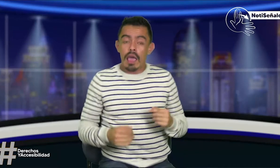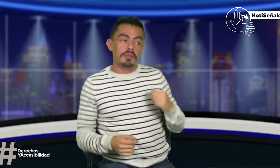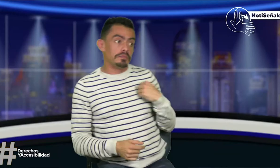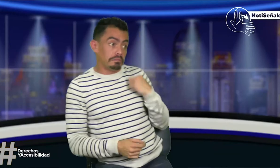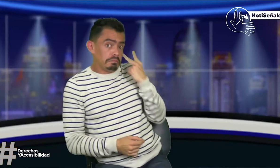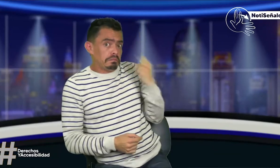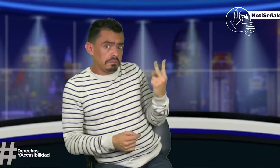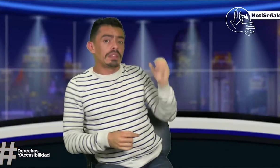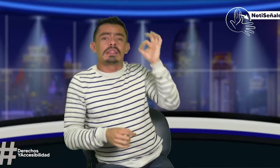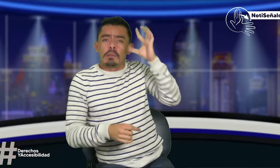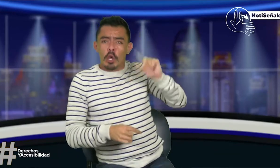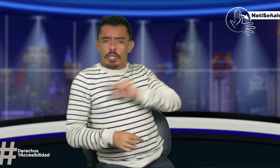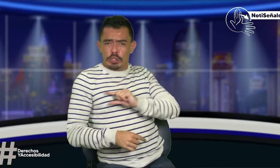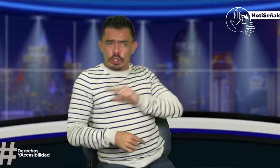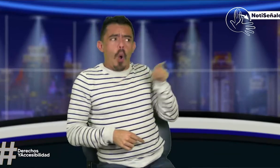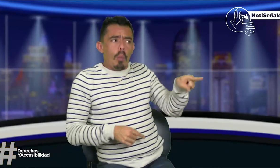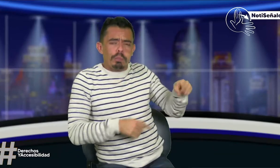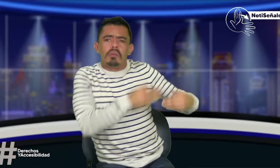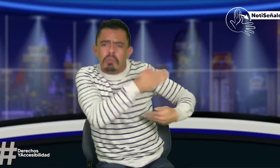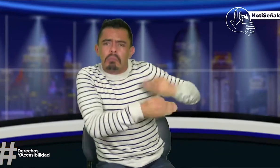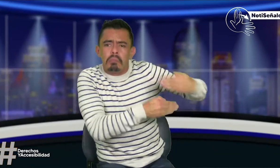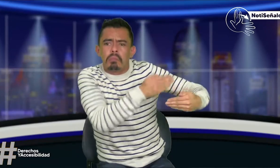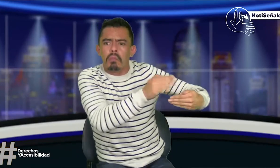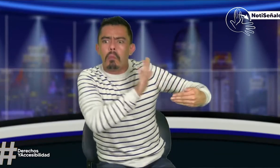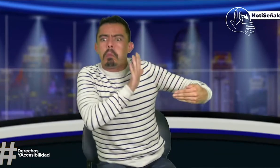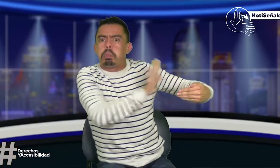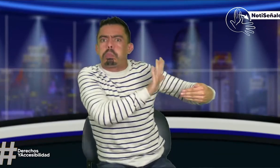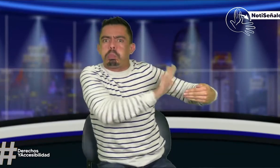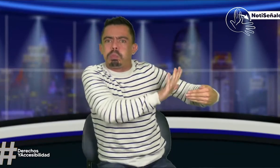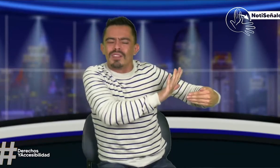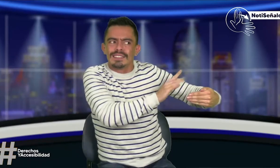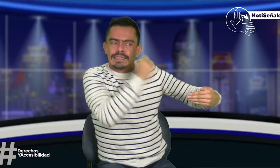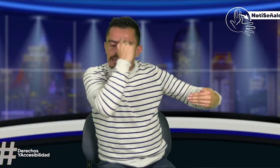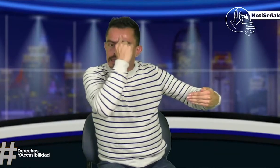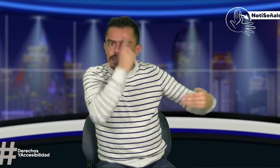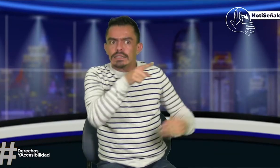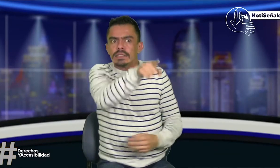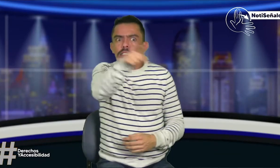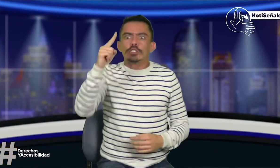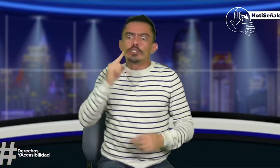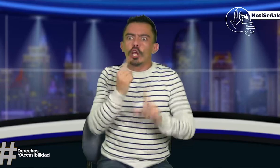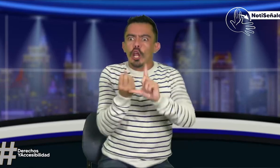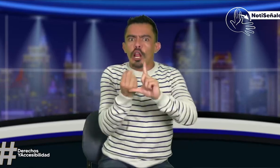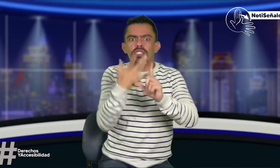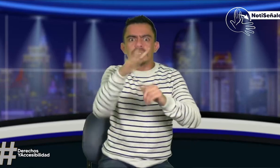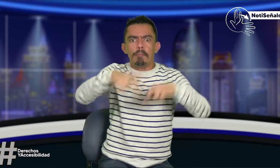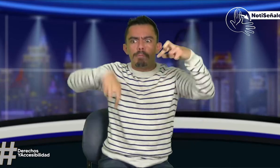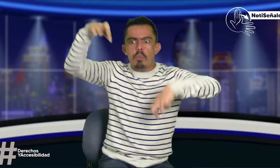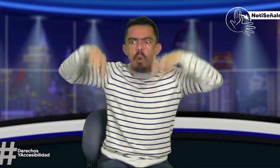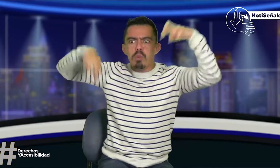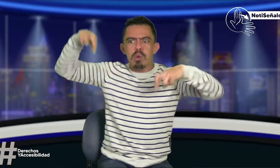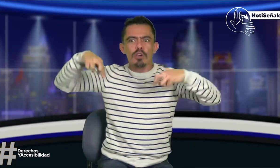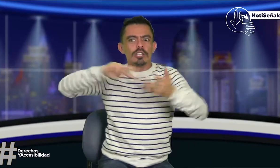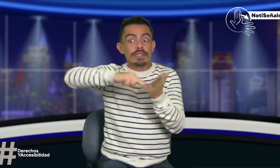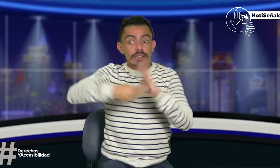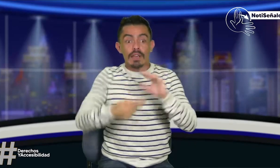¿Cómo va esta oferta educativa? Lo que yo puedo ver, digamos, que el INSOR ya va a proceso, pero como que se quedó, y las personas sordas ya son